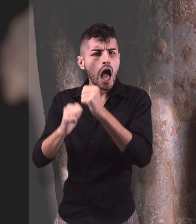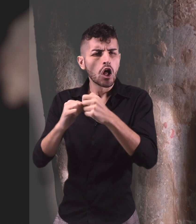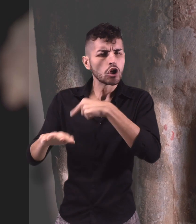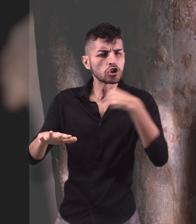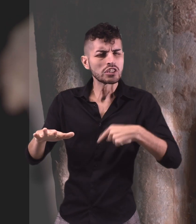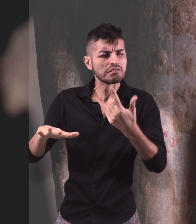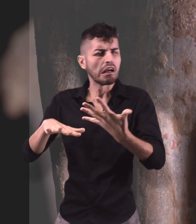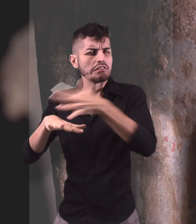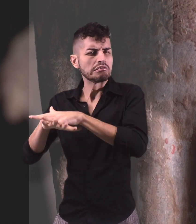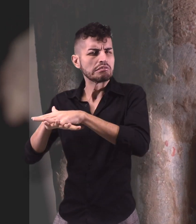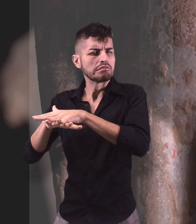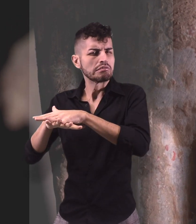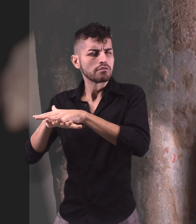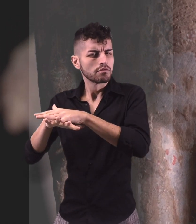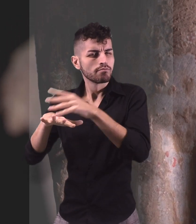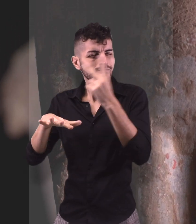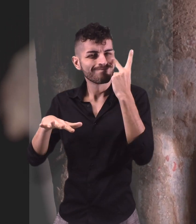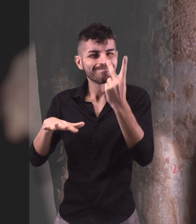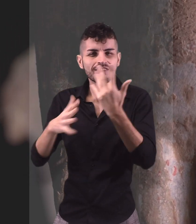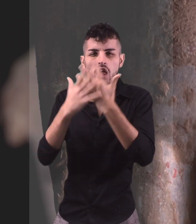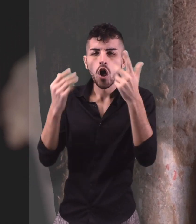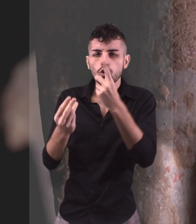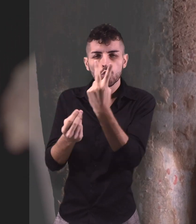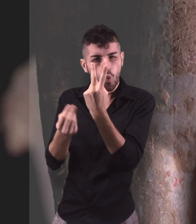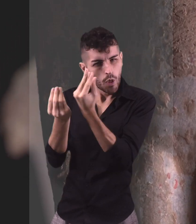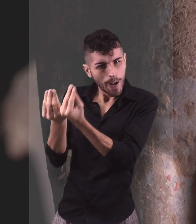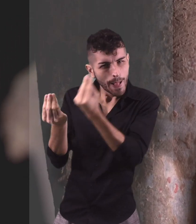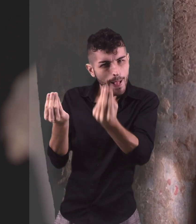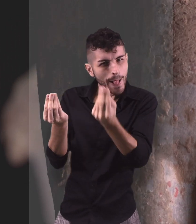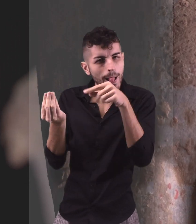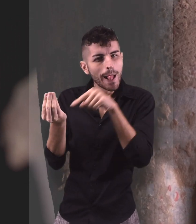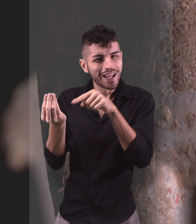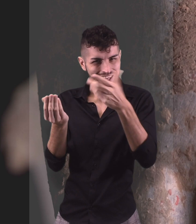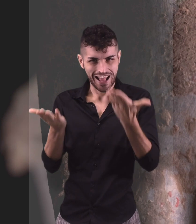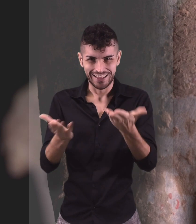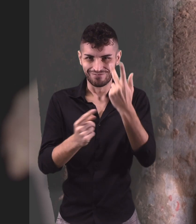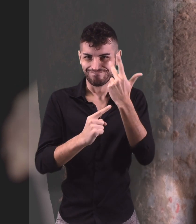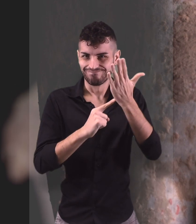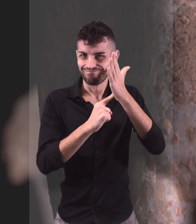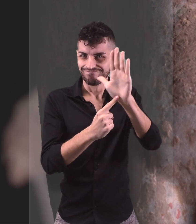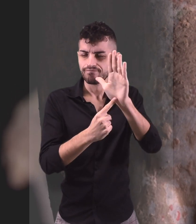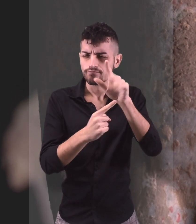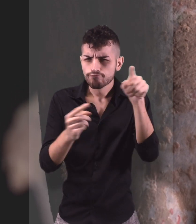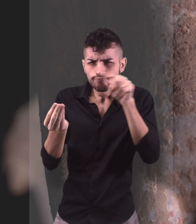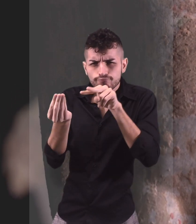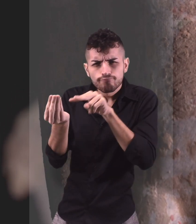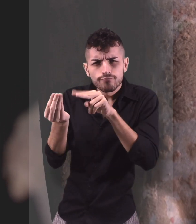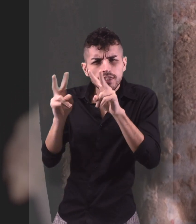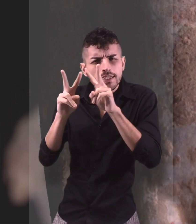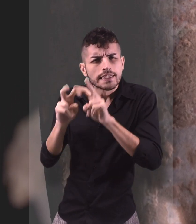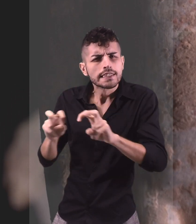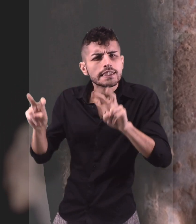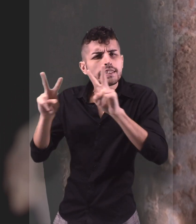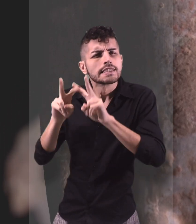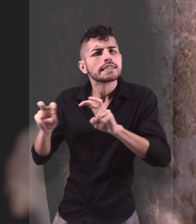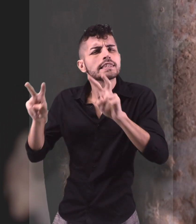Hennessy ci aiuta a capire le insidie dei falsari cinesi. I due esemplari più piccoli in questa sala